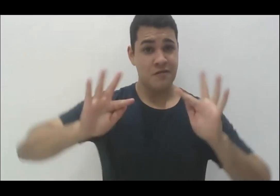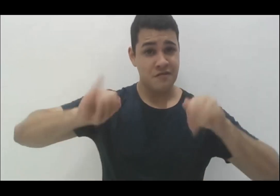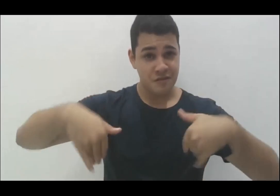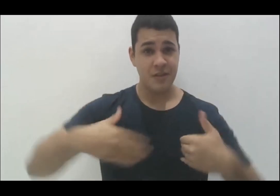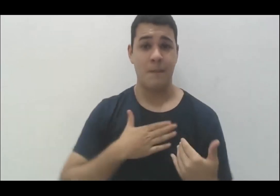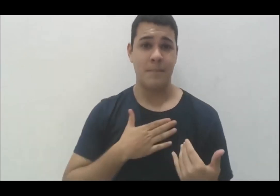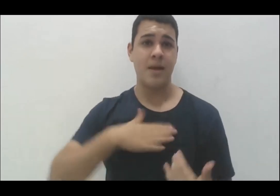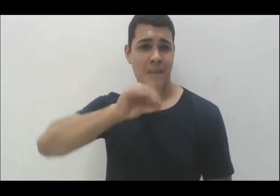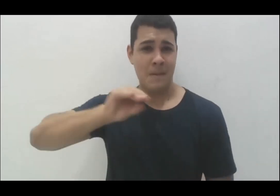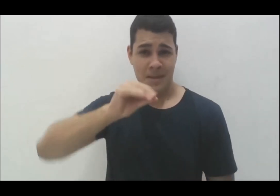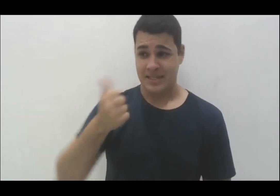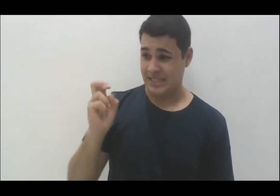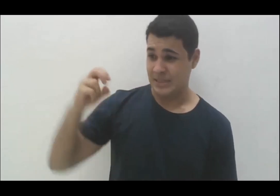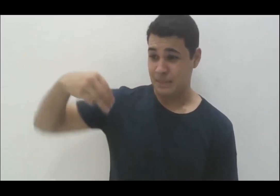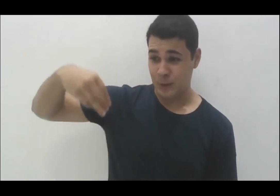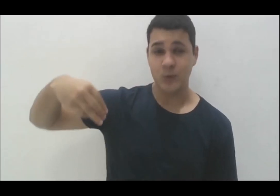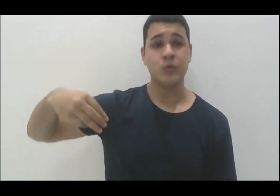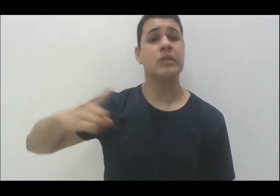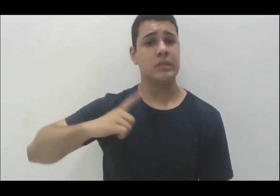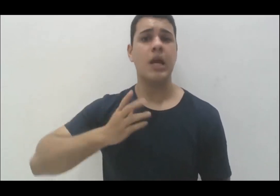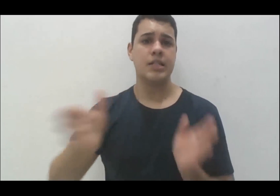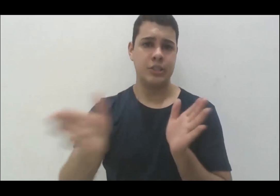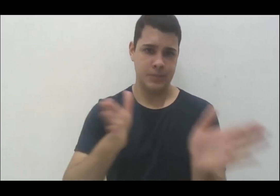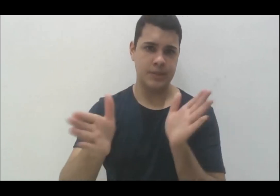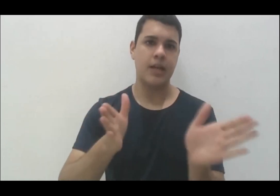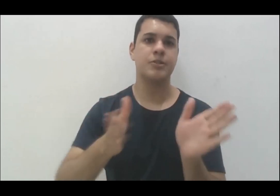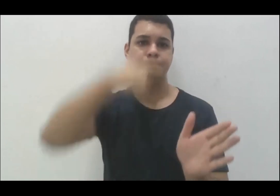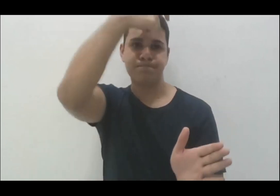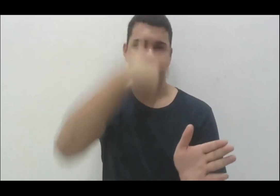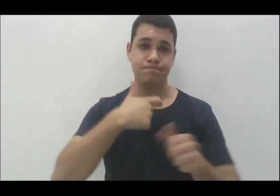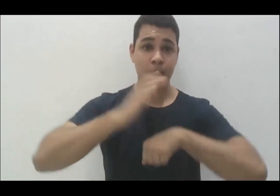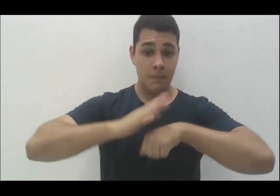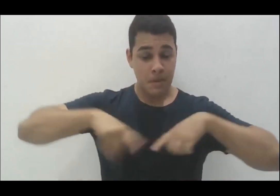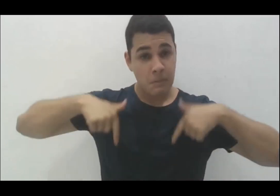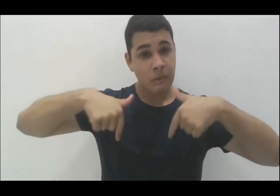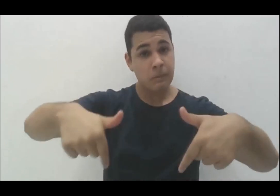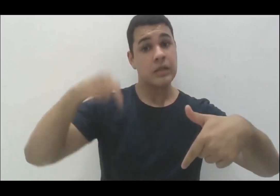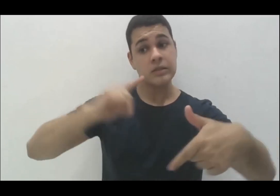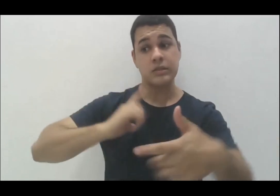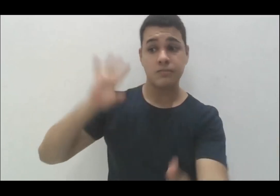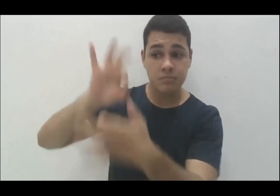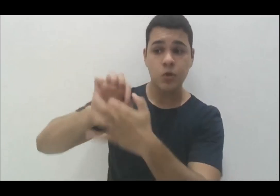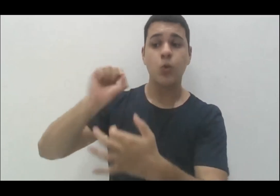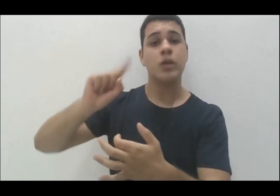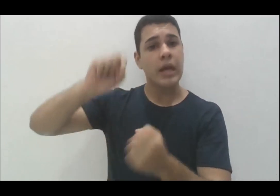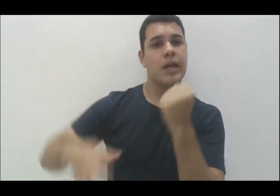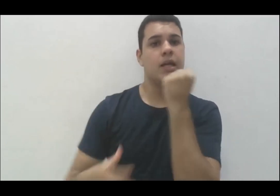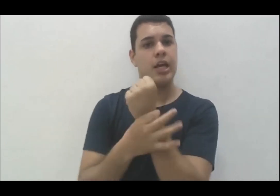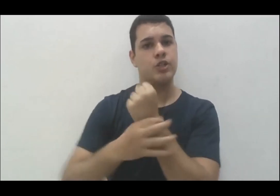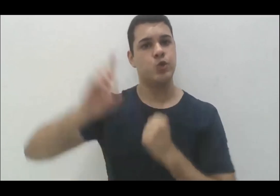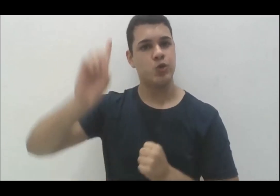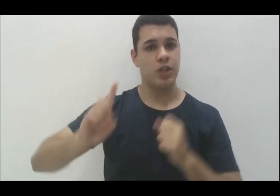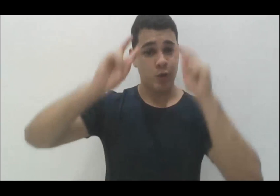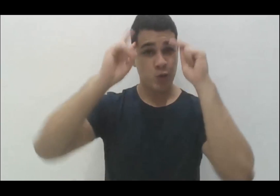fala dos 15 minutos, passa pela acessibilidade atitudinal que por sua vez passa pela garantia dos direitos humanos